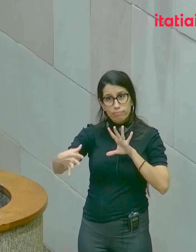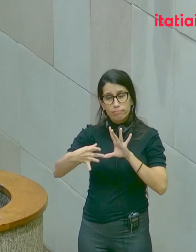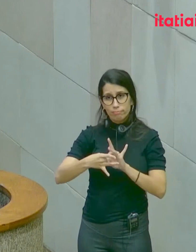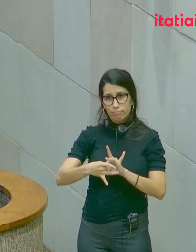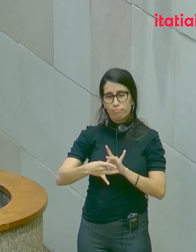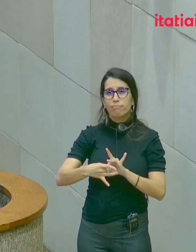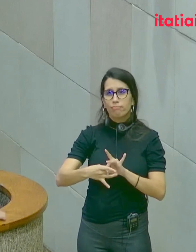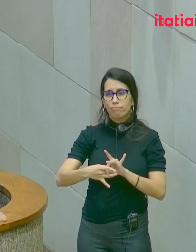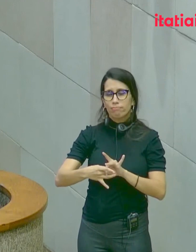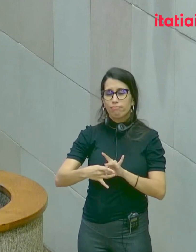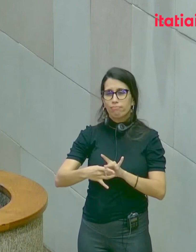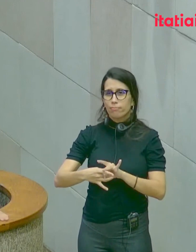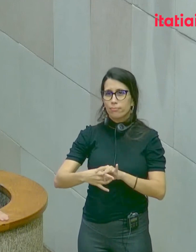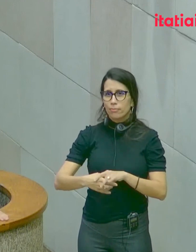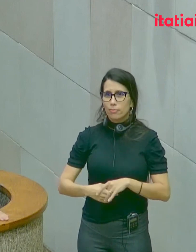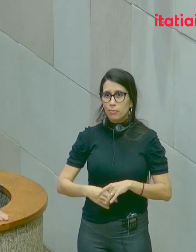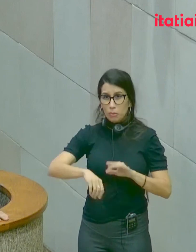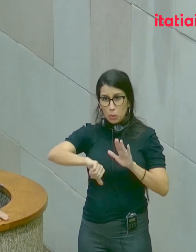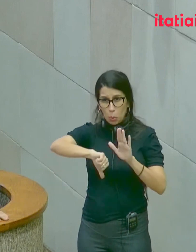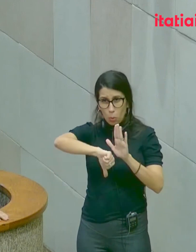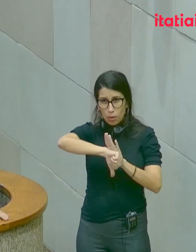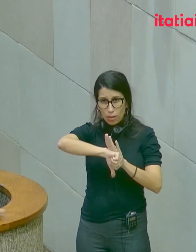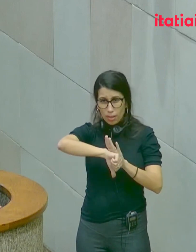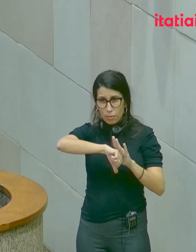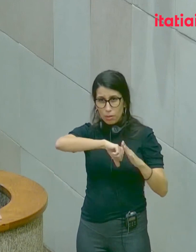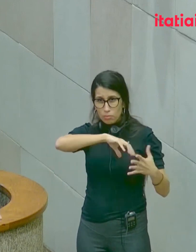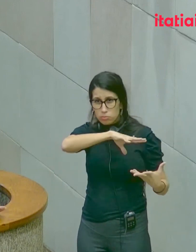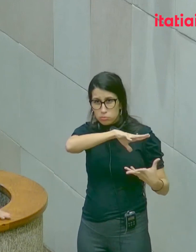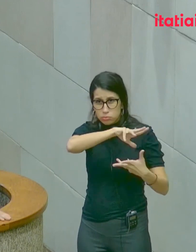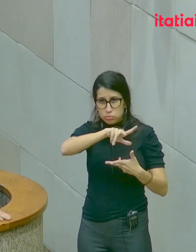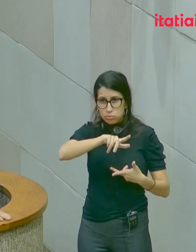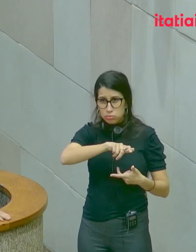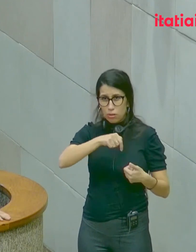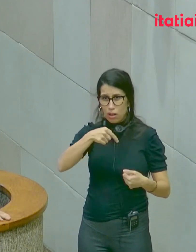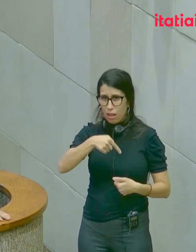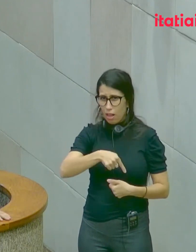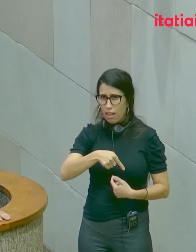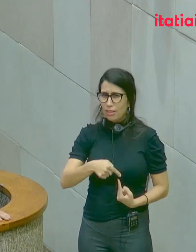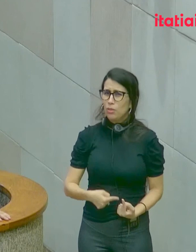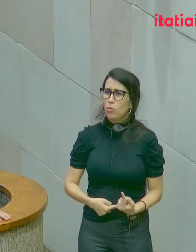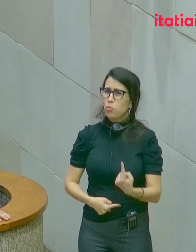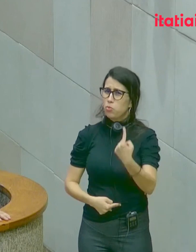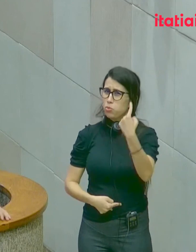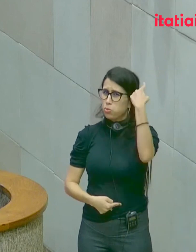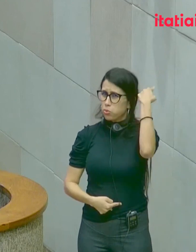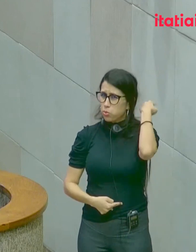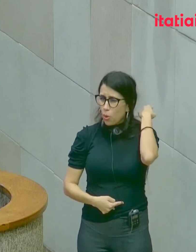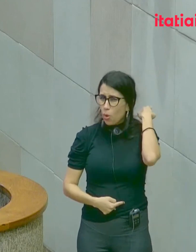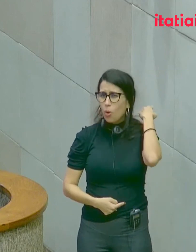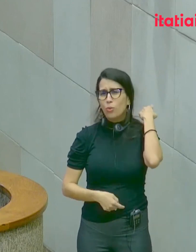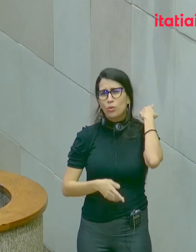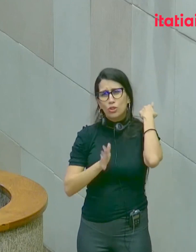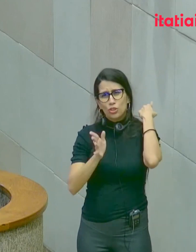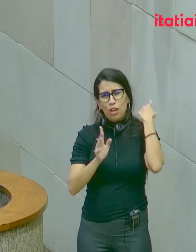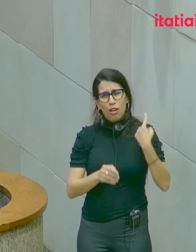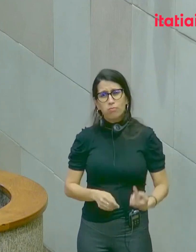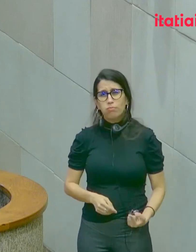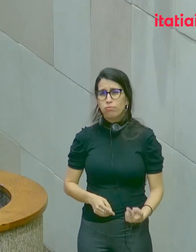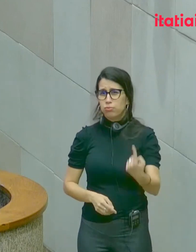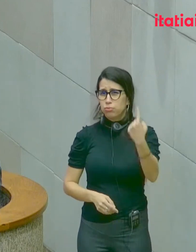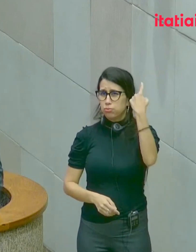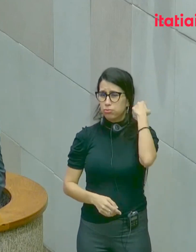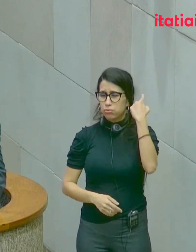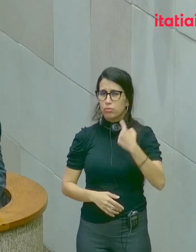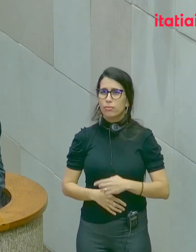O crime transnacional não é novo. O crime transnacional veio antes da nossa organização transnacional.